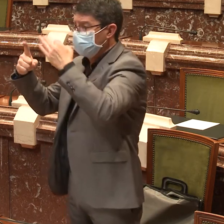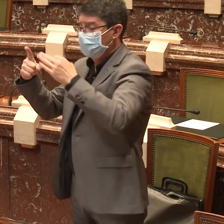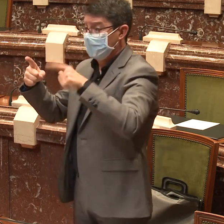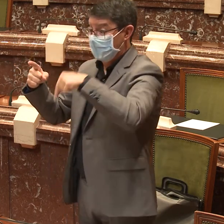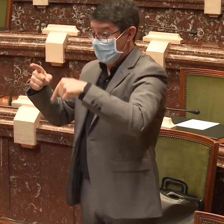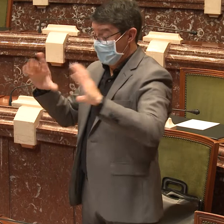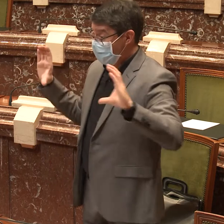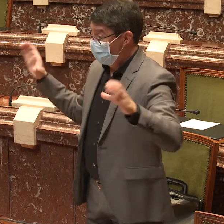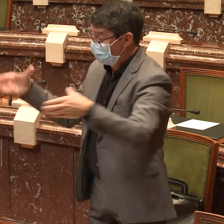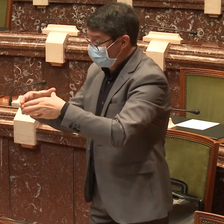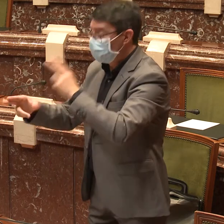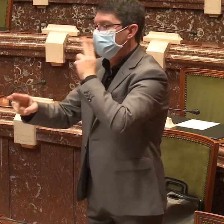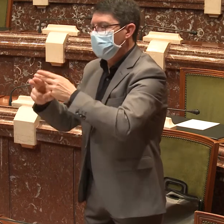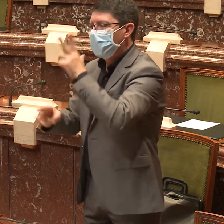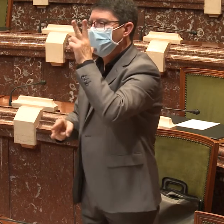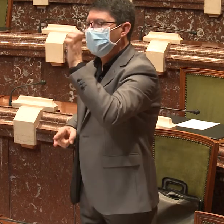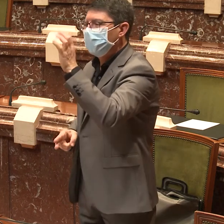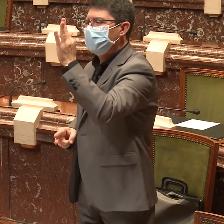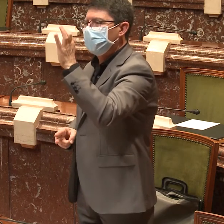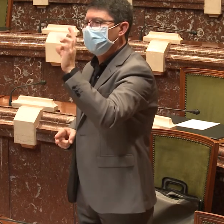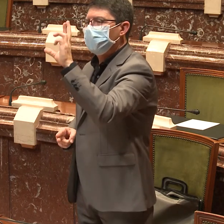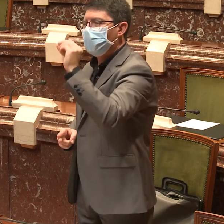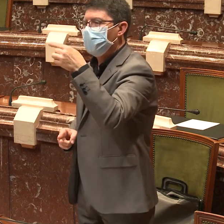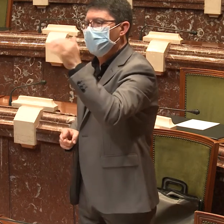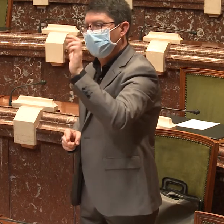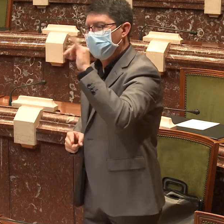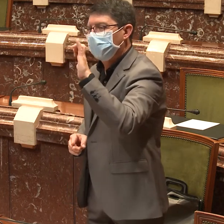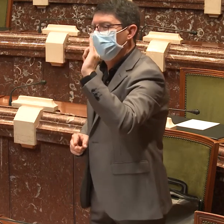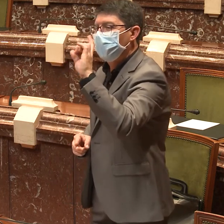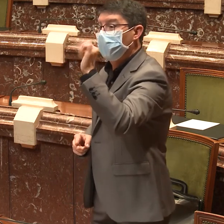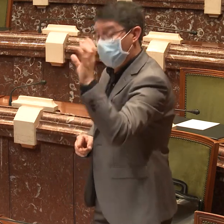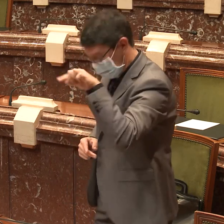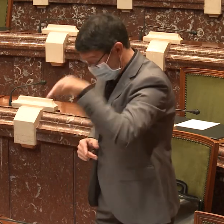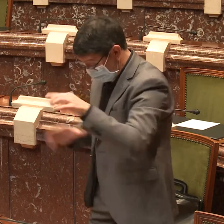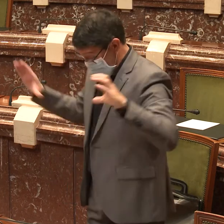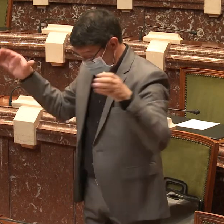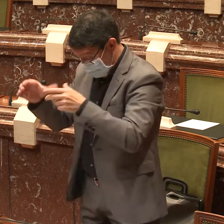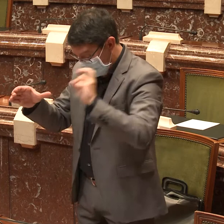Es importante saber que, aun tratándose de un colectivo heterogéneo,